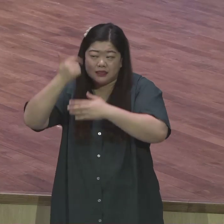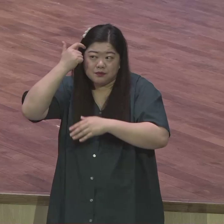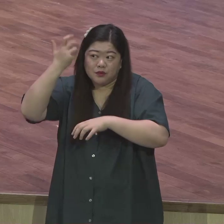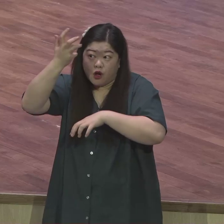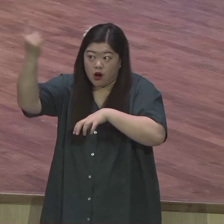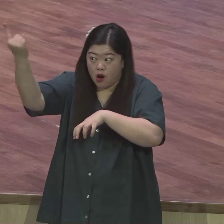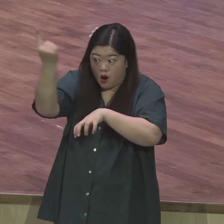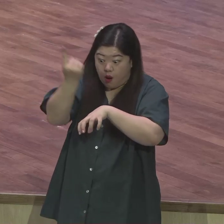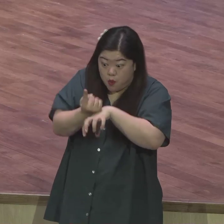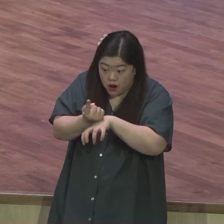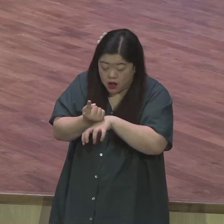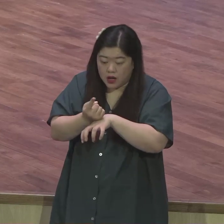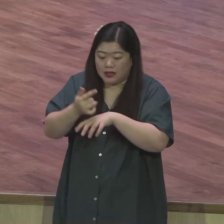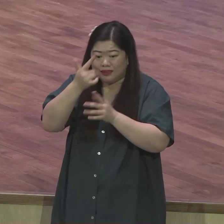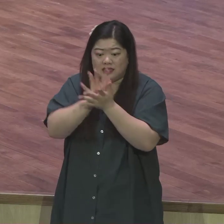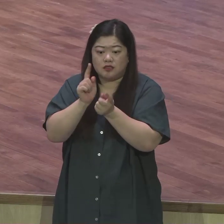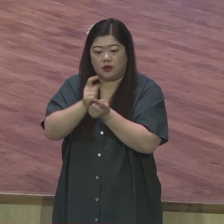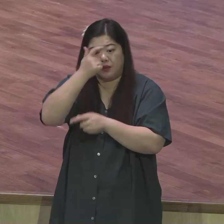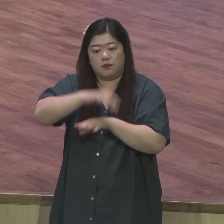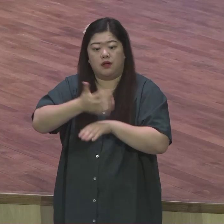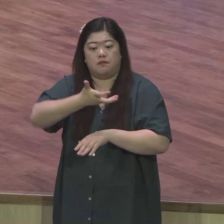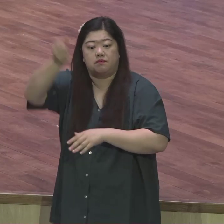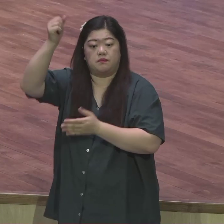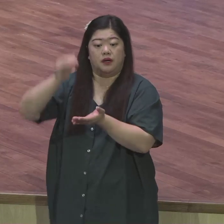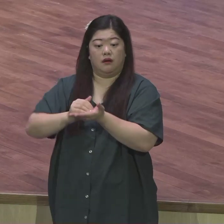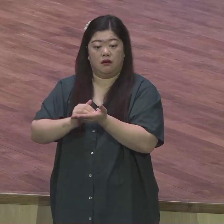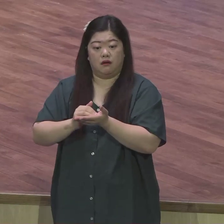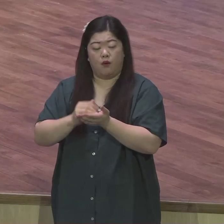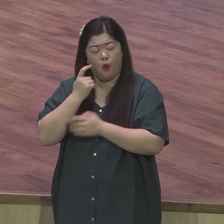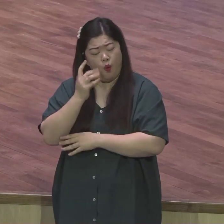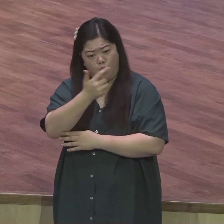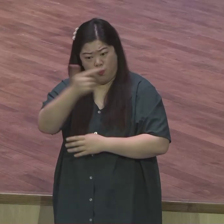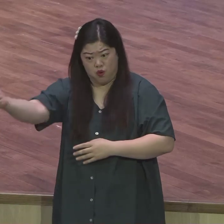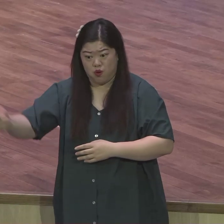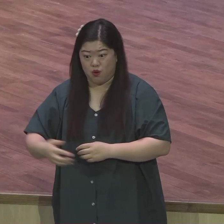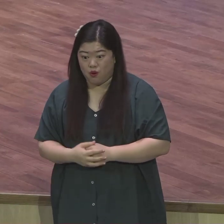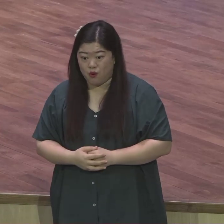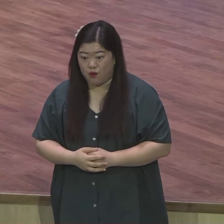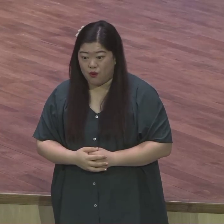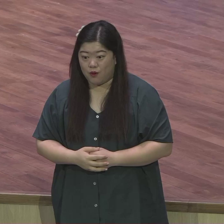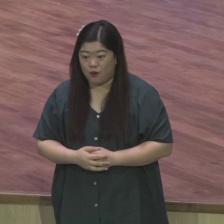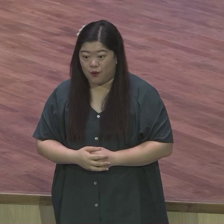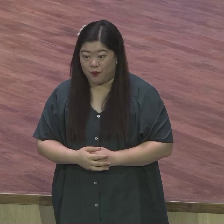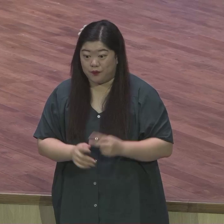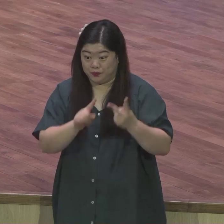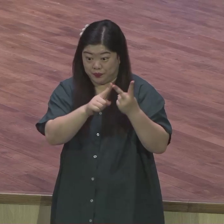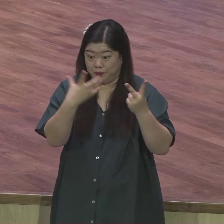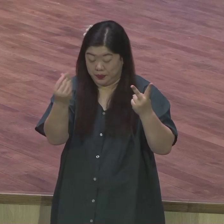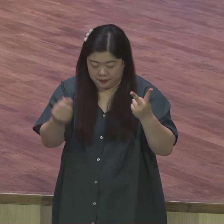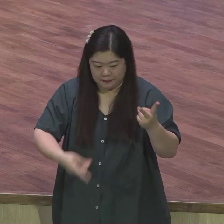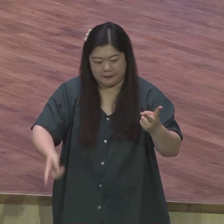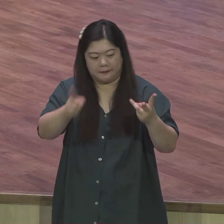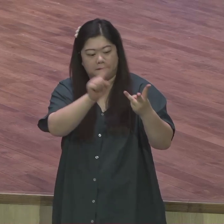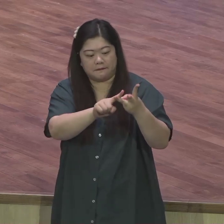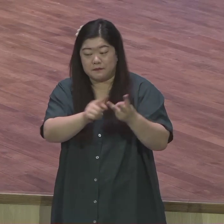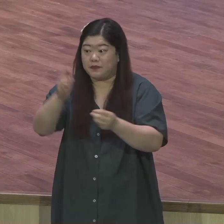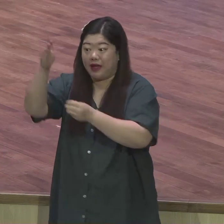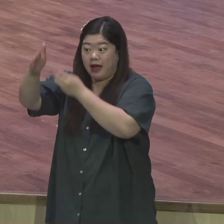지구촌에 하나님이 참 임재했어요 또 하나님께서는 이스라엘 백성들과 언약을